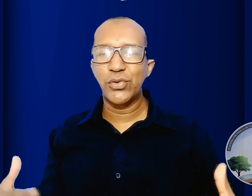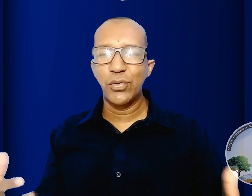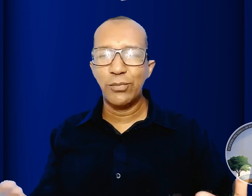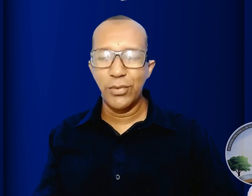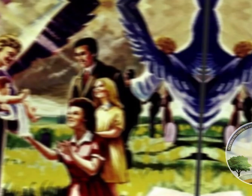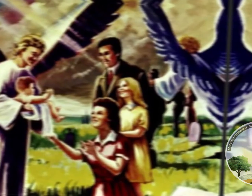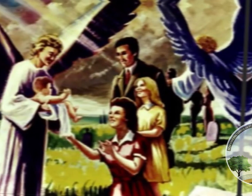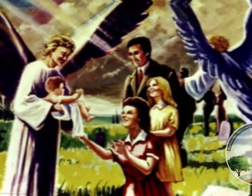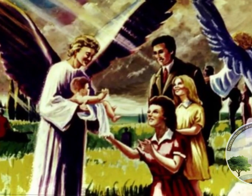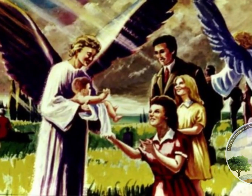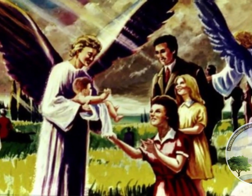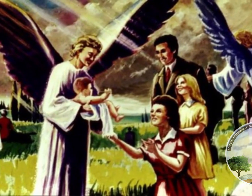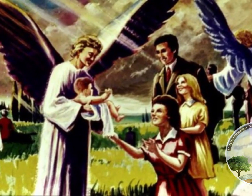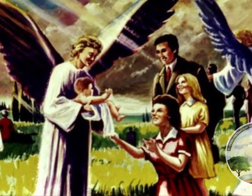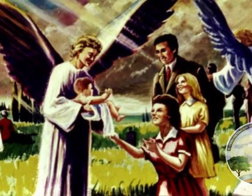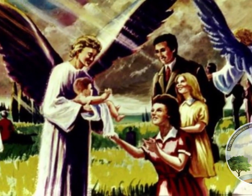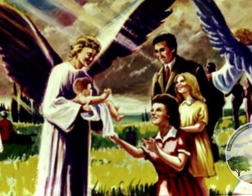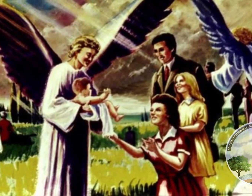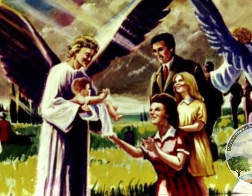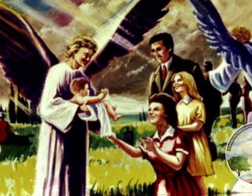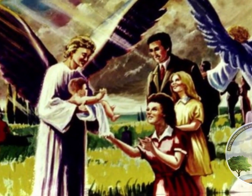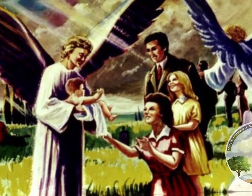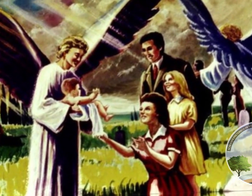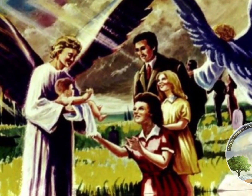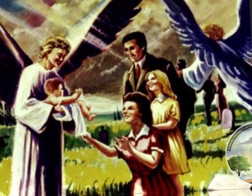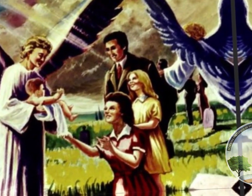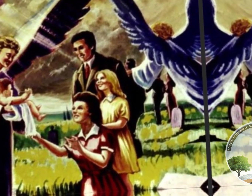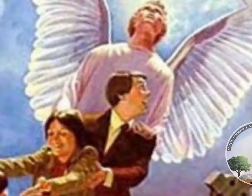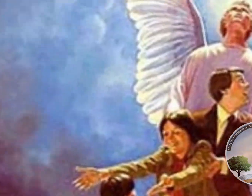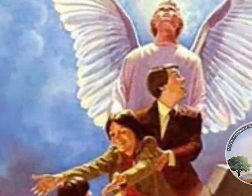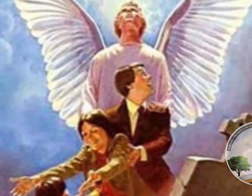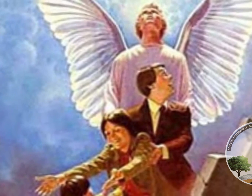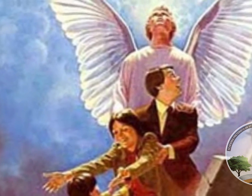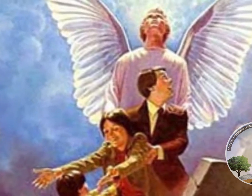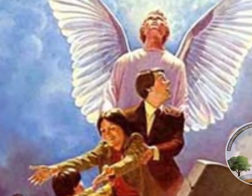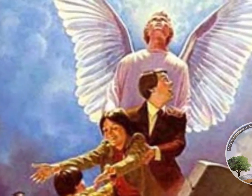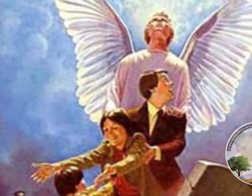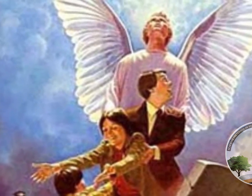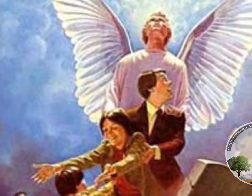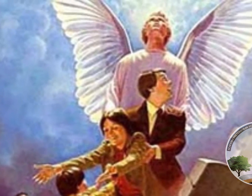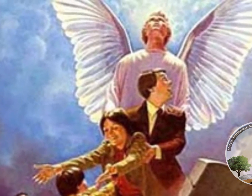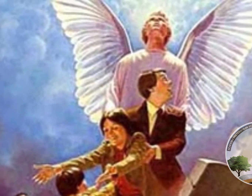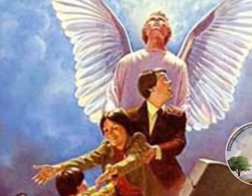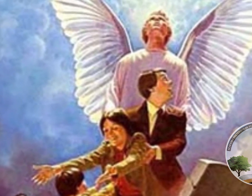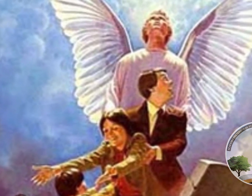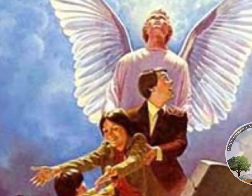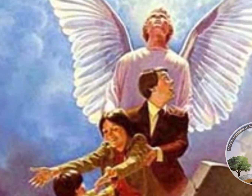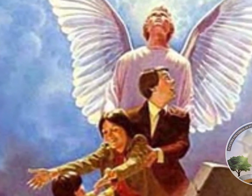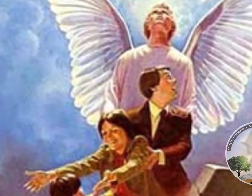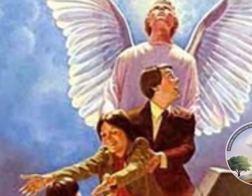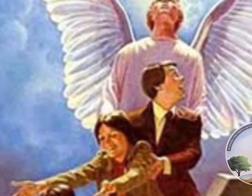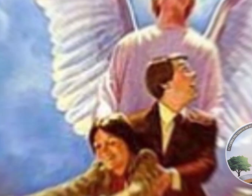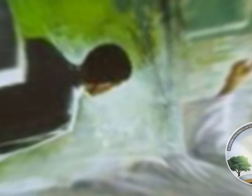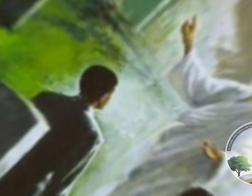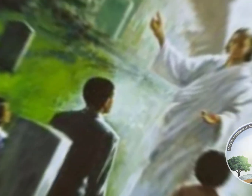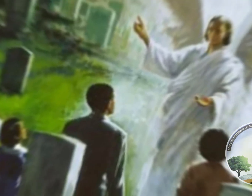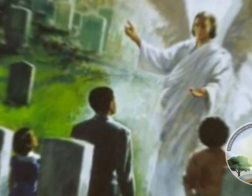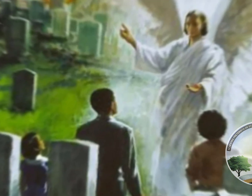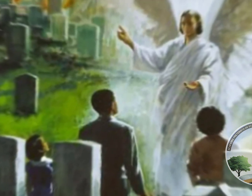túmulos das tumbas tem que sair eles tem que retornar para a vida em um corpo físico material